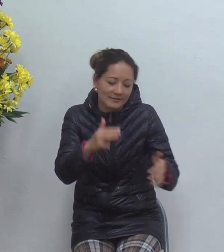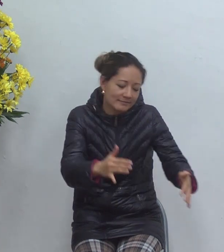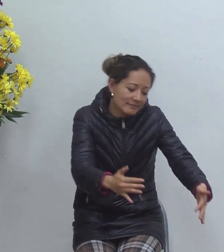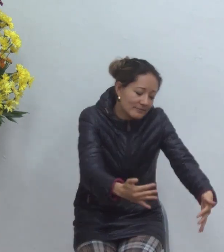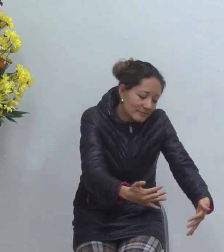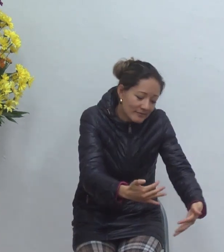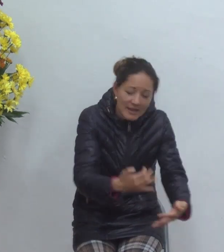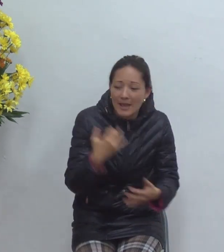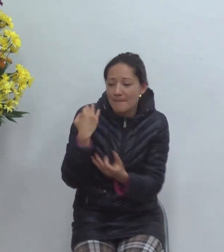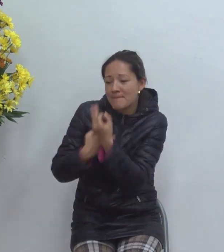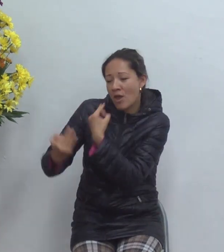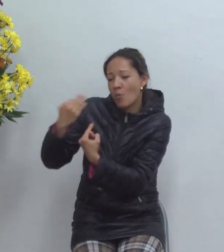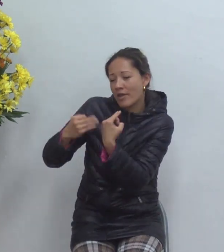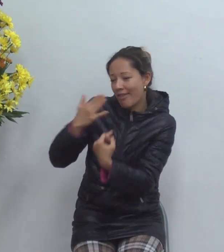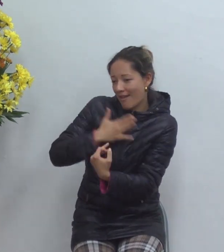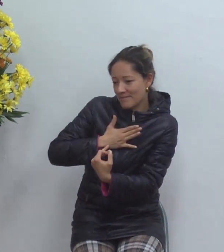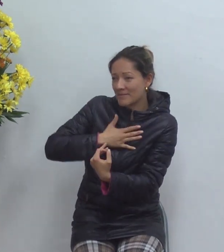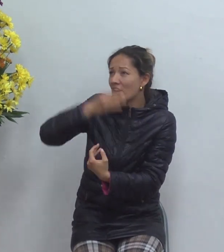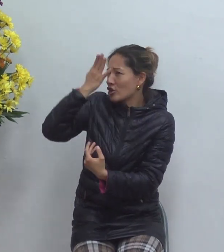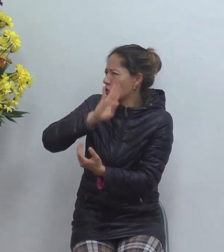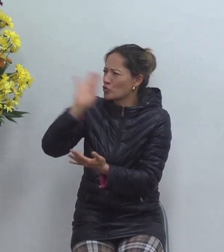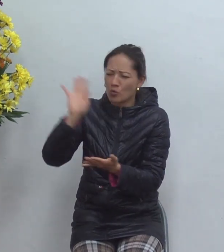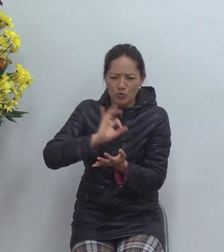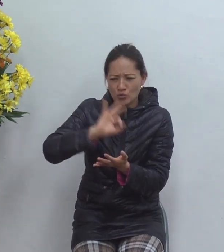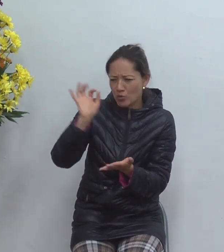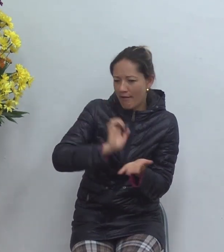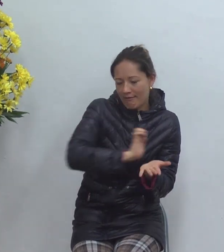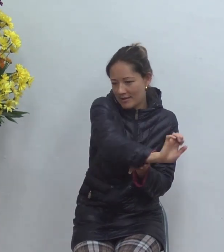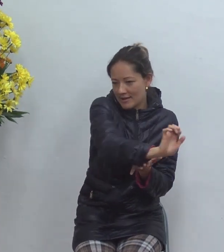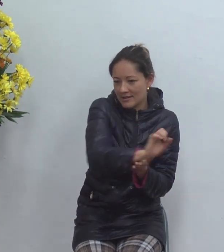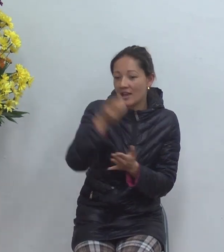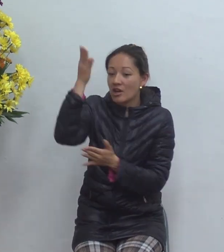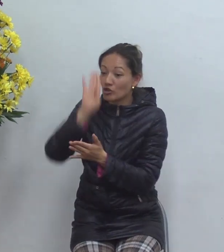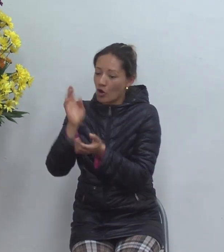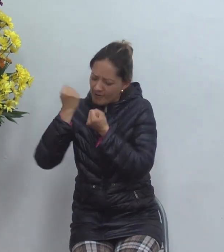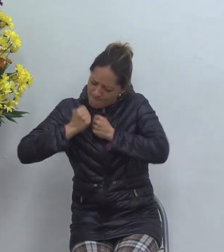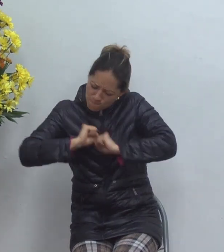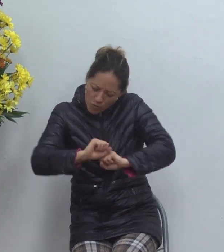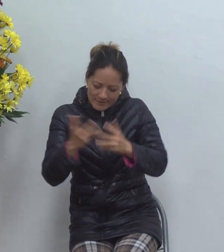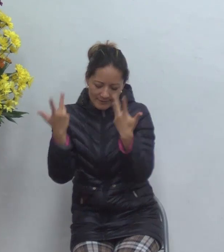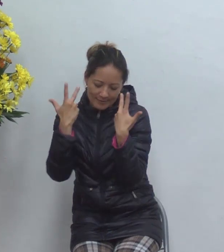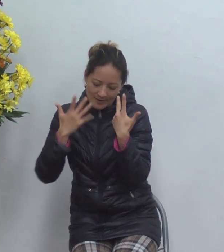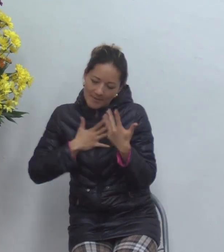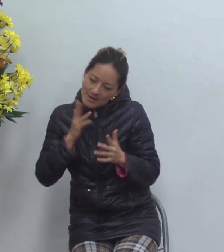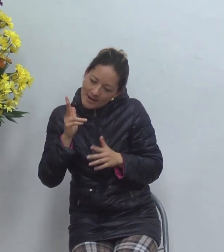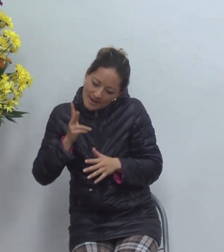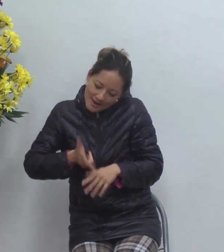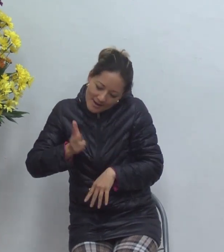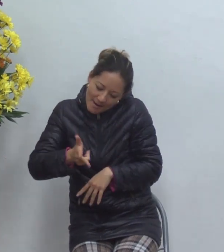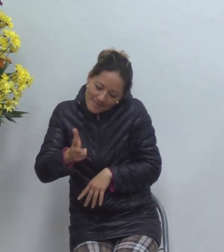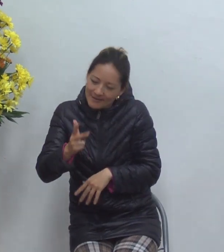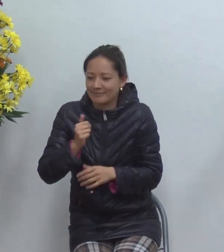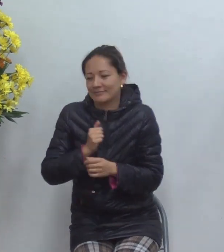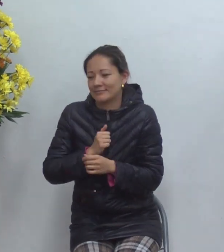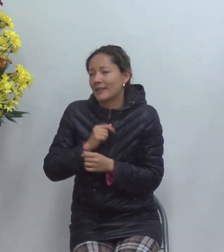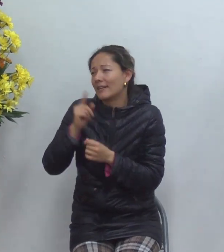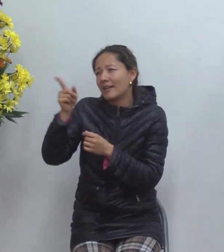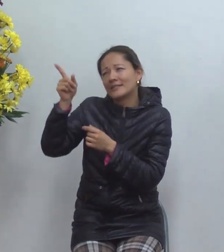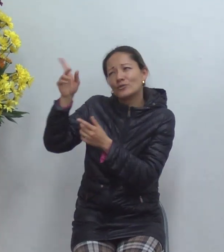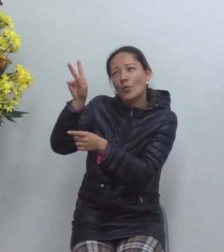él hará todo lo posible para que yo vuelva a caminar y aunque no camine ¿sabe qué? no me desecho si esta gente es